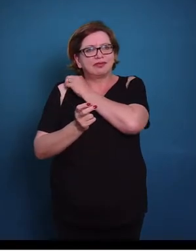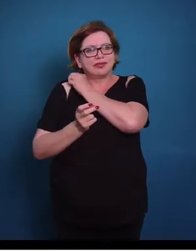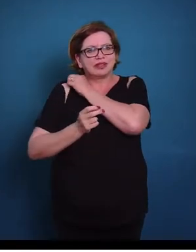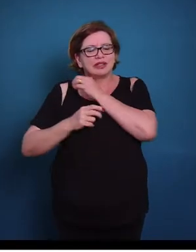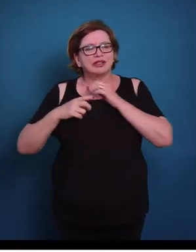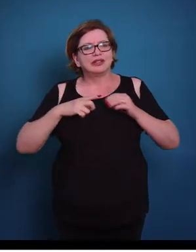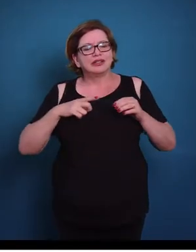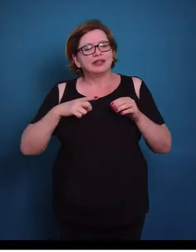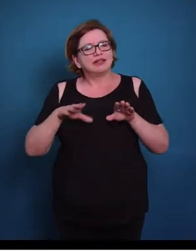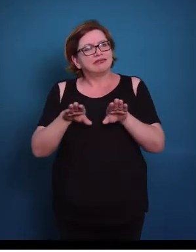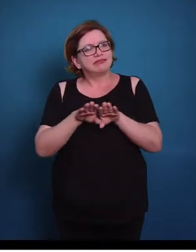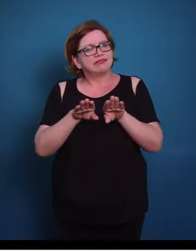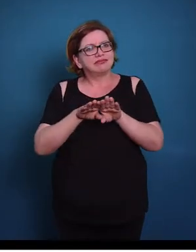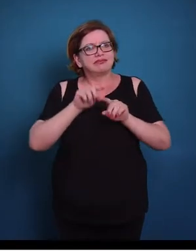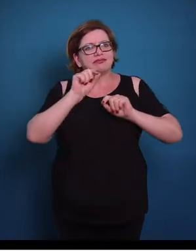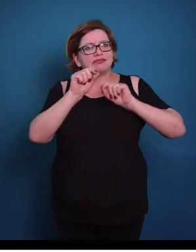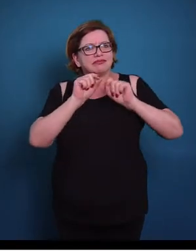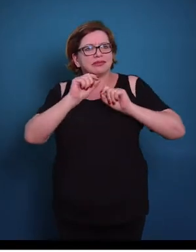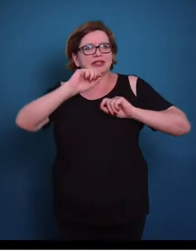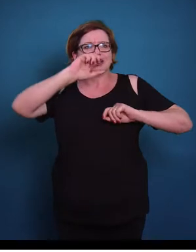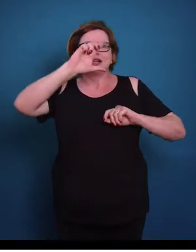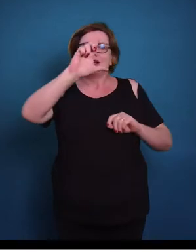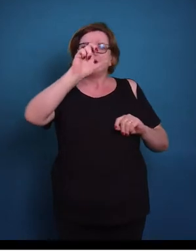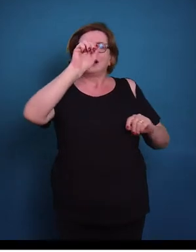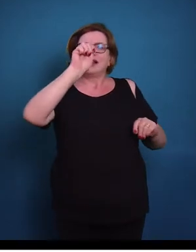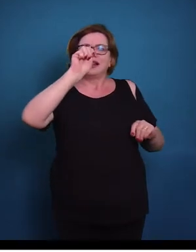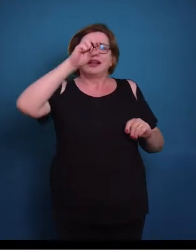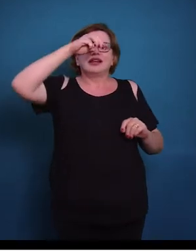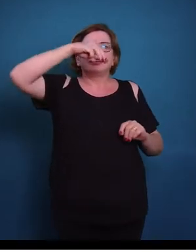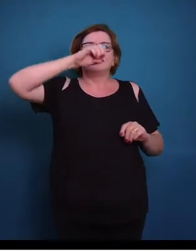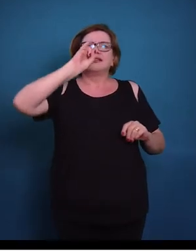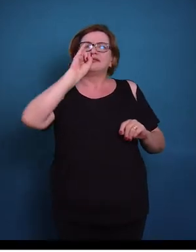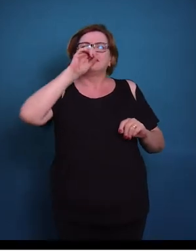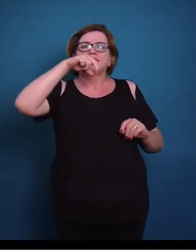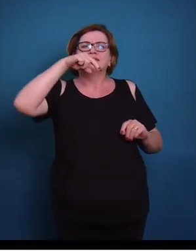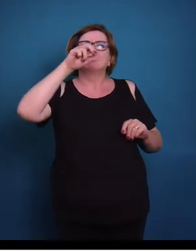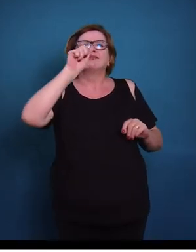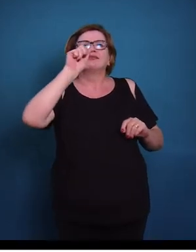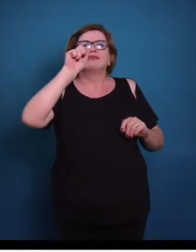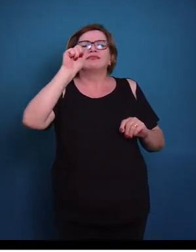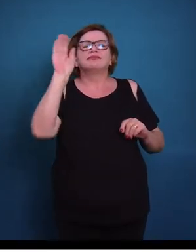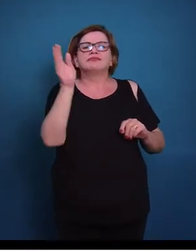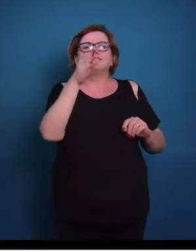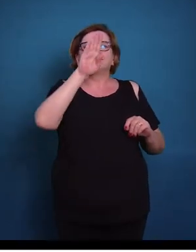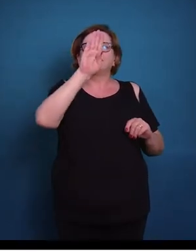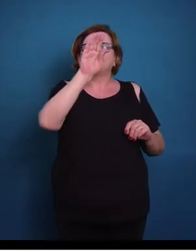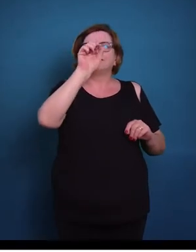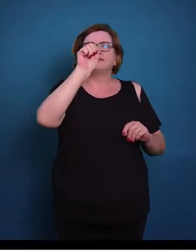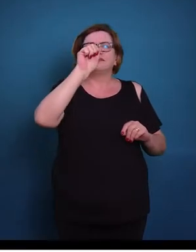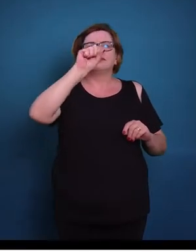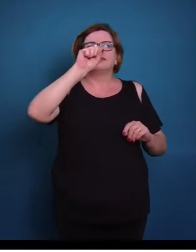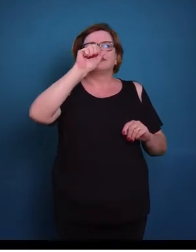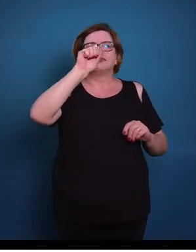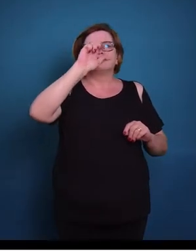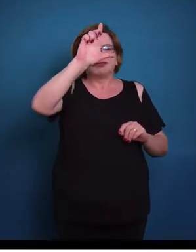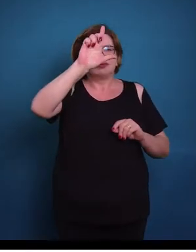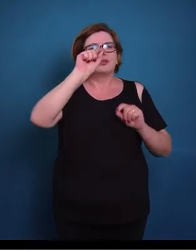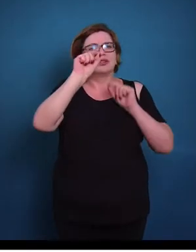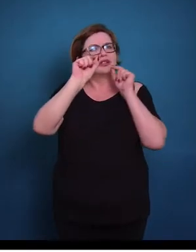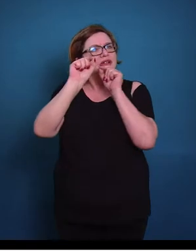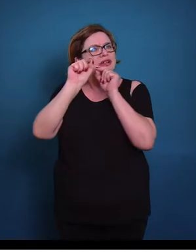E nós temos também o que nós chamamos de lâmina basal. Então o que é a lâmina basal? A lâmina basal é uma estrutura formada por colágeno,